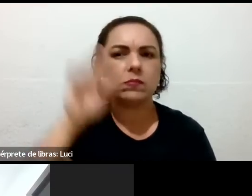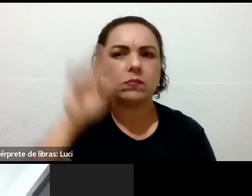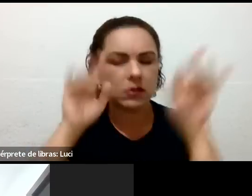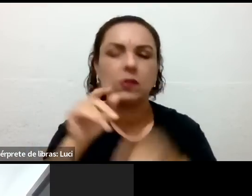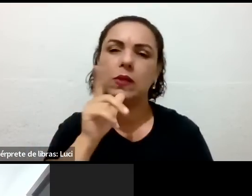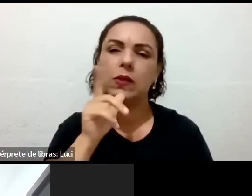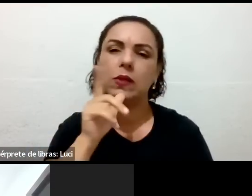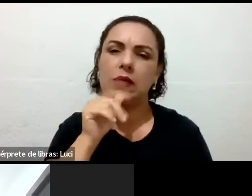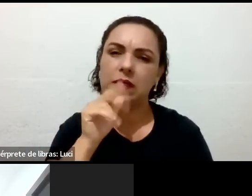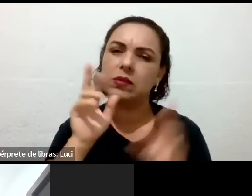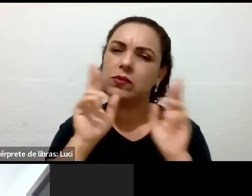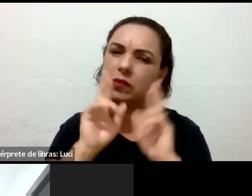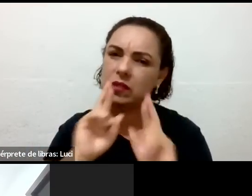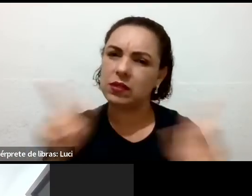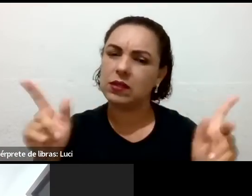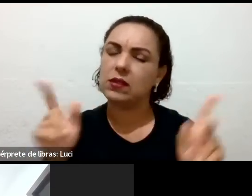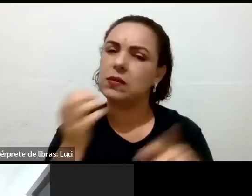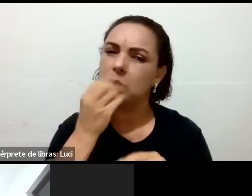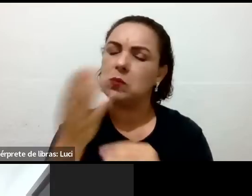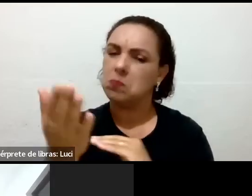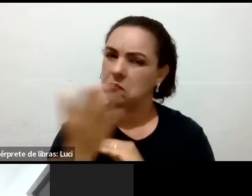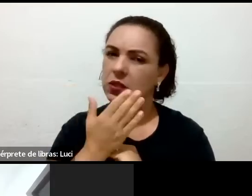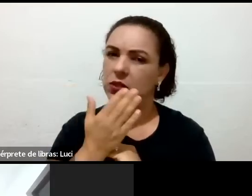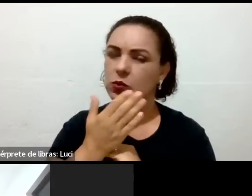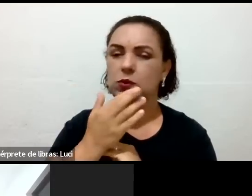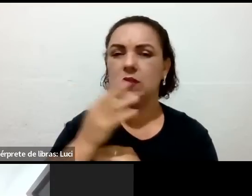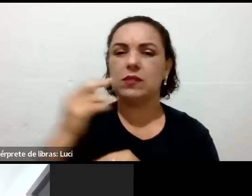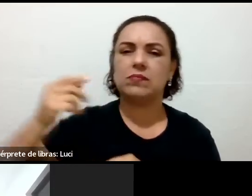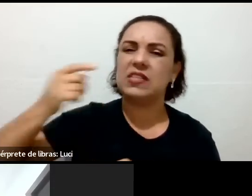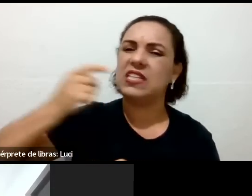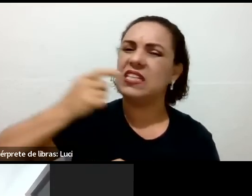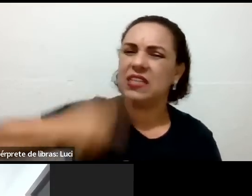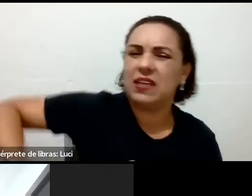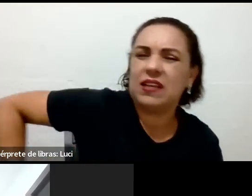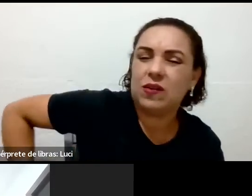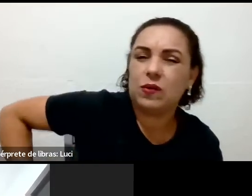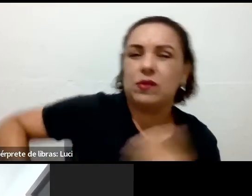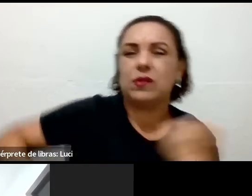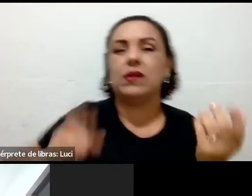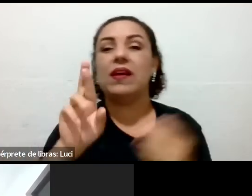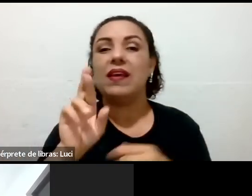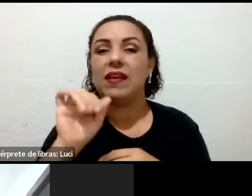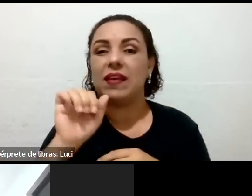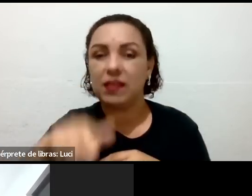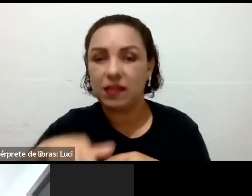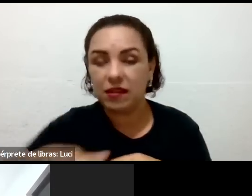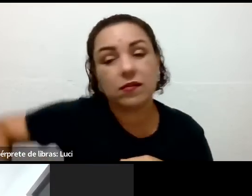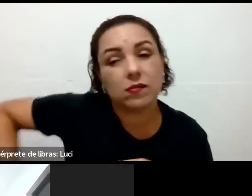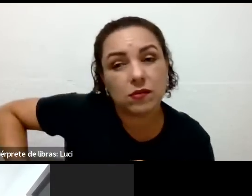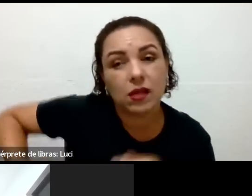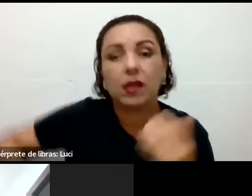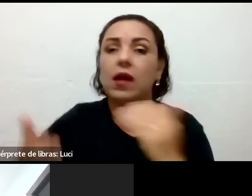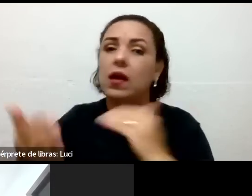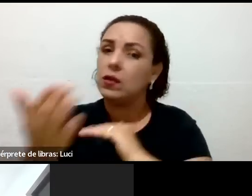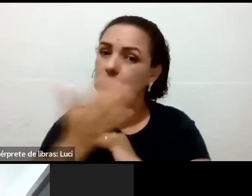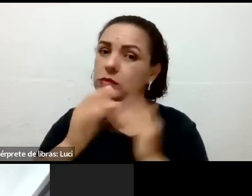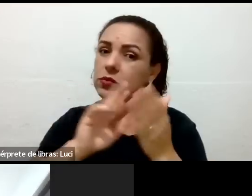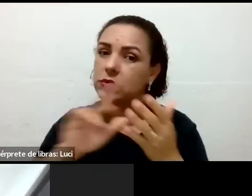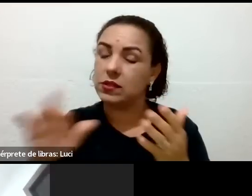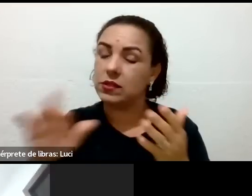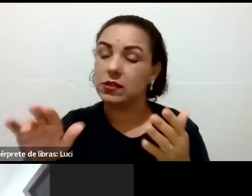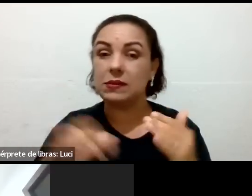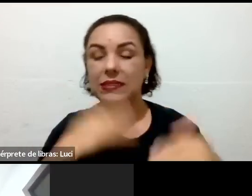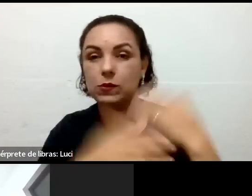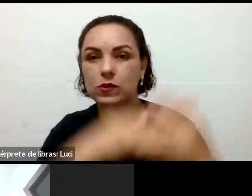rins, né? Eram essas coisas assim. Eu vou tomar muita água mas não ter pedra nos rins. Mas quando eu descobri a tecnologia, eu falei, meu Deus,